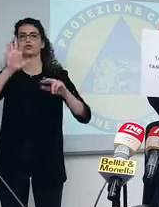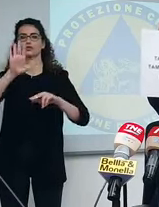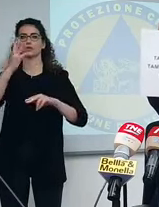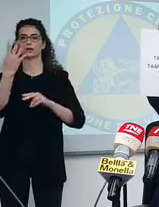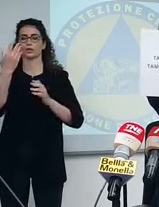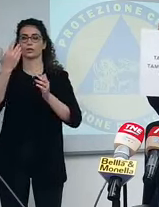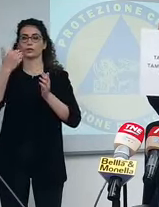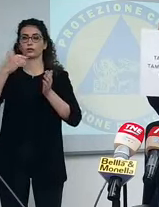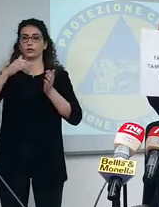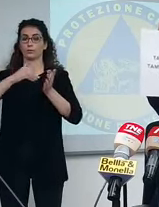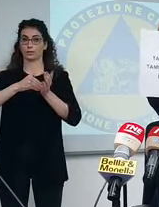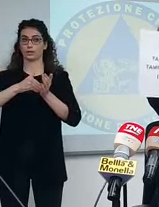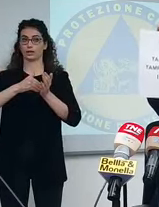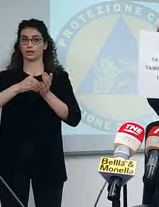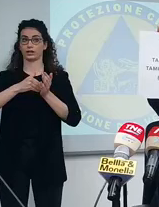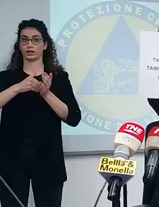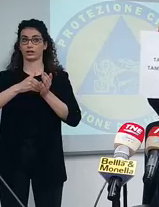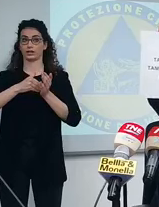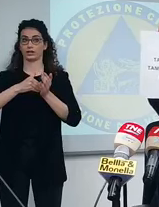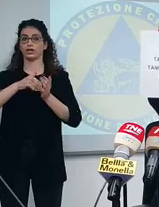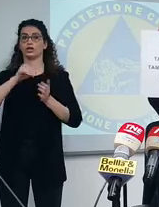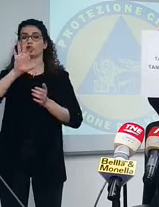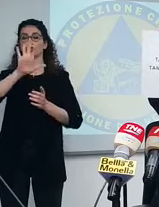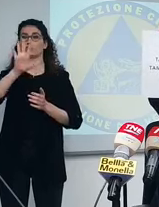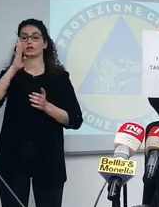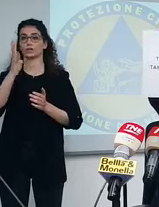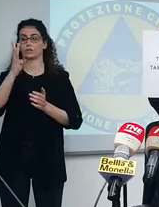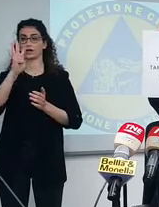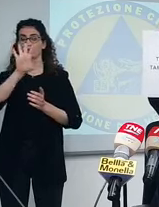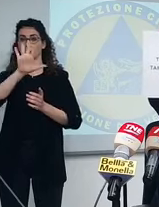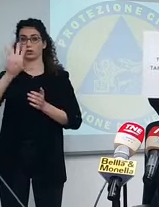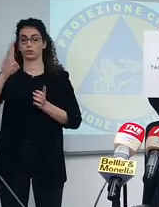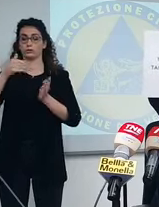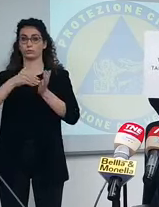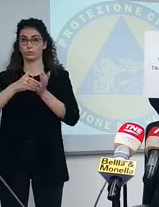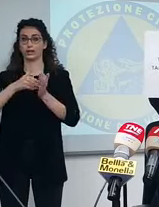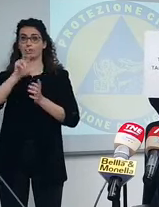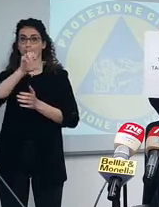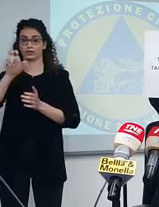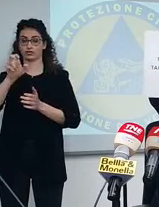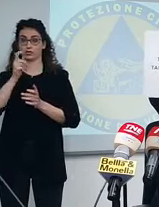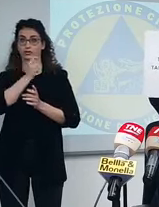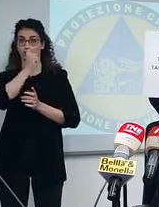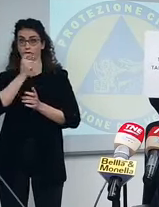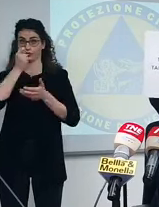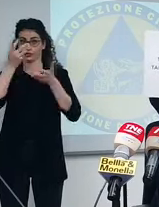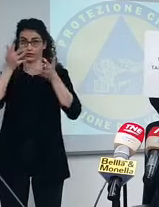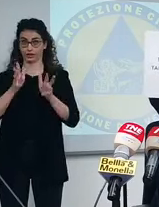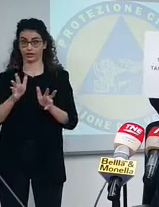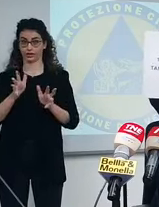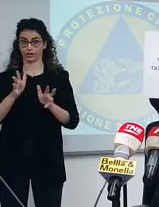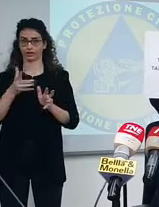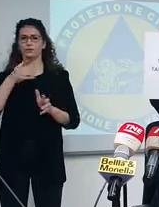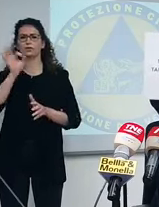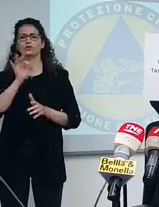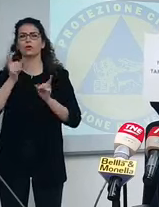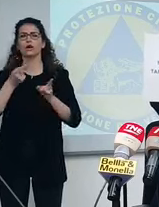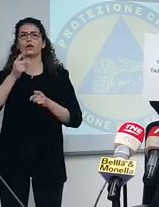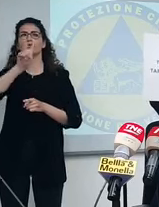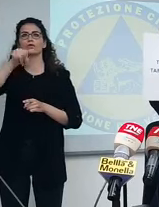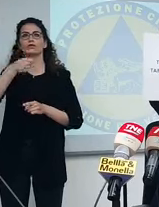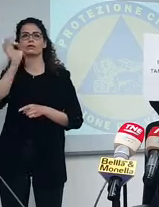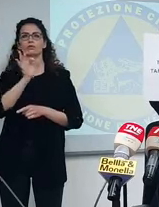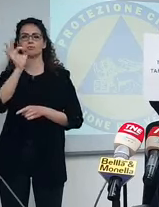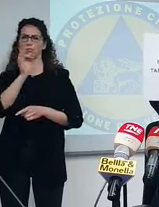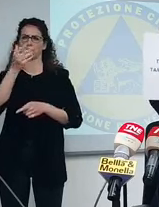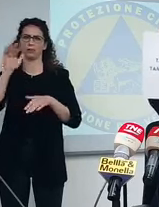.323 test, ovvero un'incidenza del 2%, un